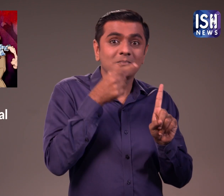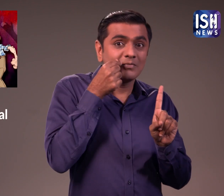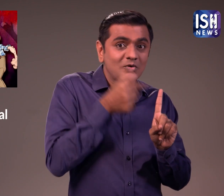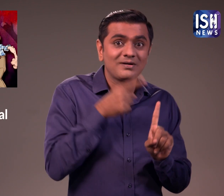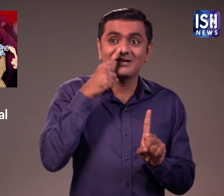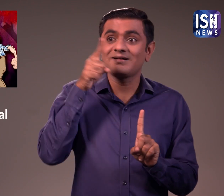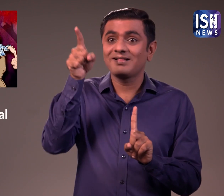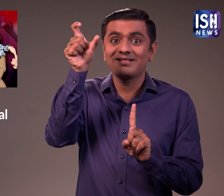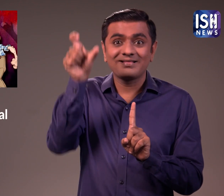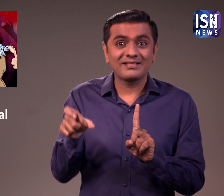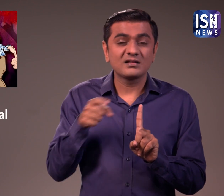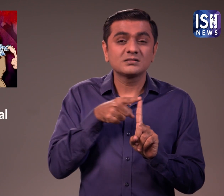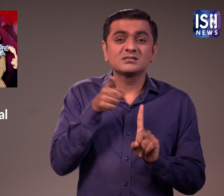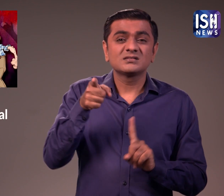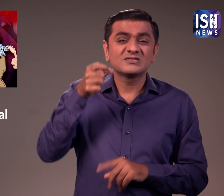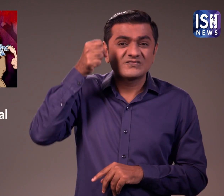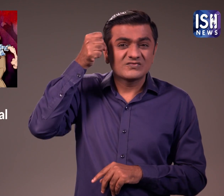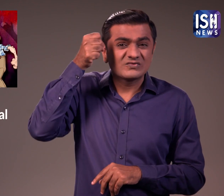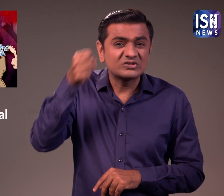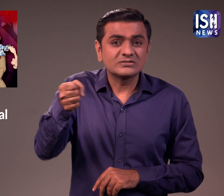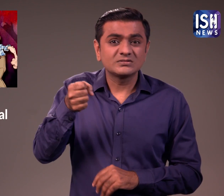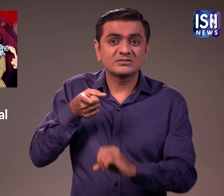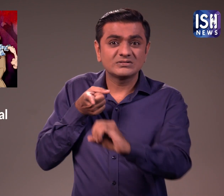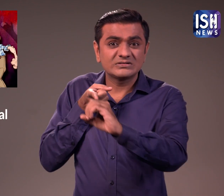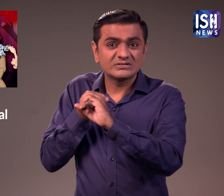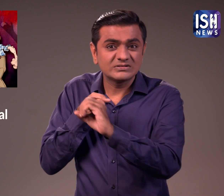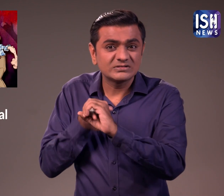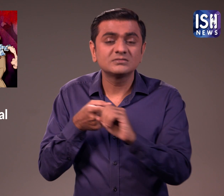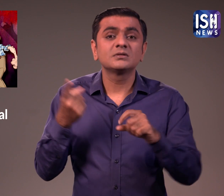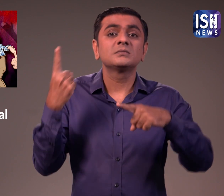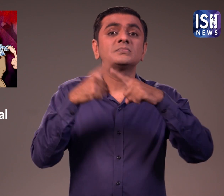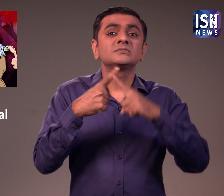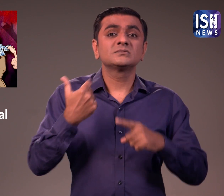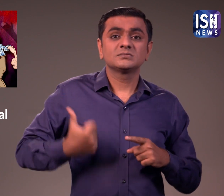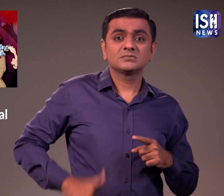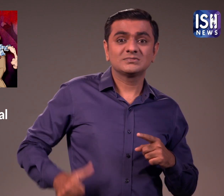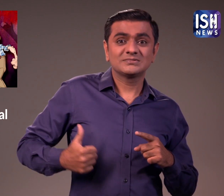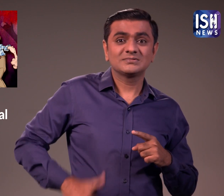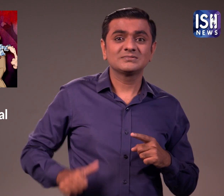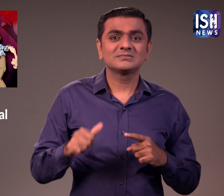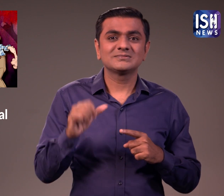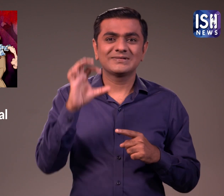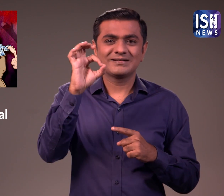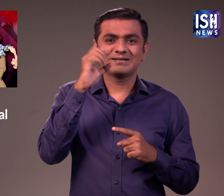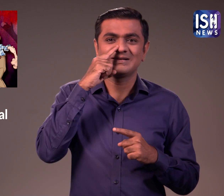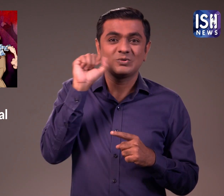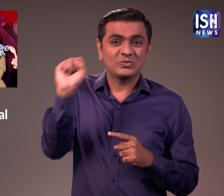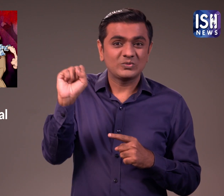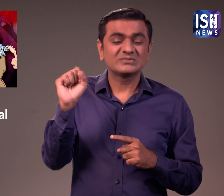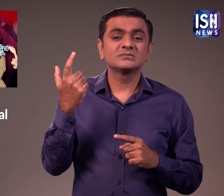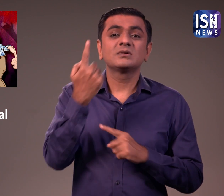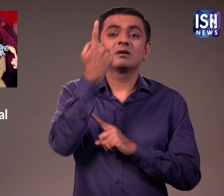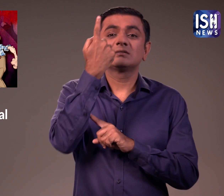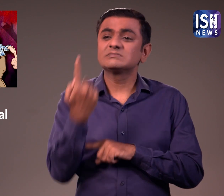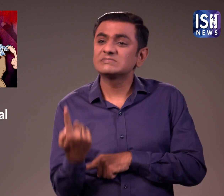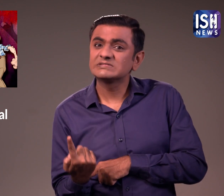महिला के शरीर के अंगों जैसे योनी, गुद्दा, आदी में जबरदस्ती कर पेनेट्रेशन